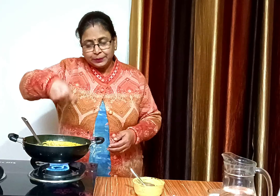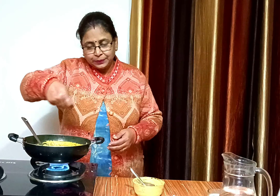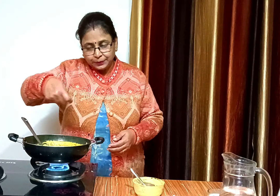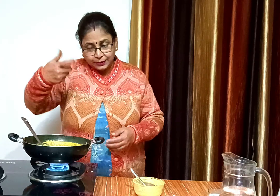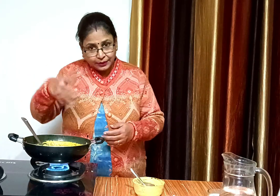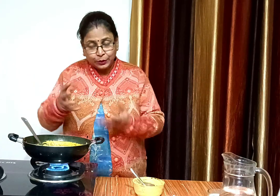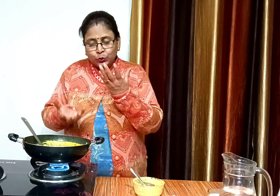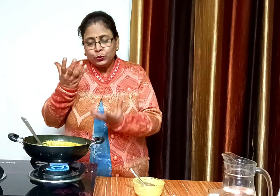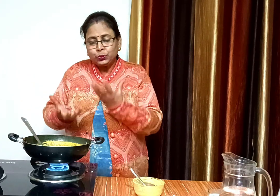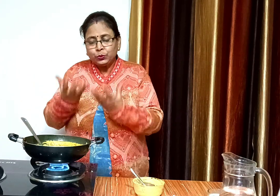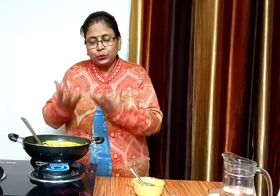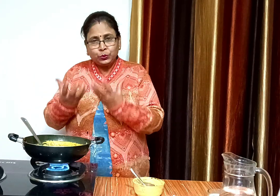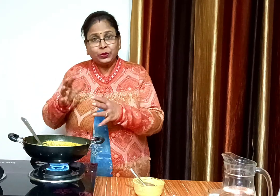अब इसे थोड़े दियर तक पकने देंगे